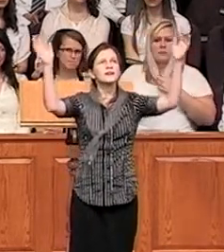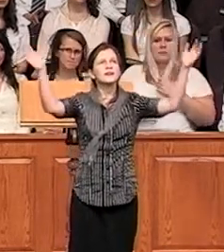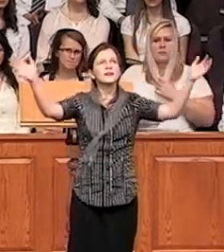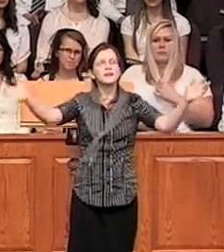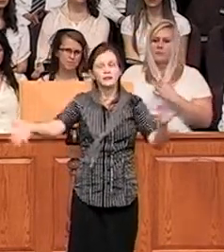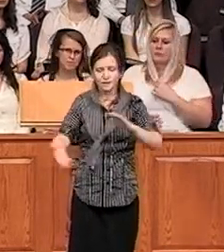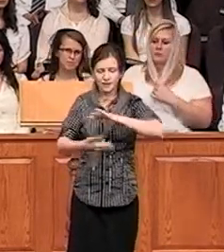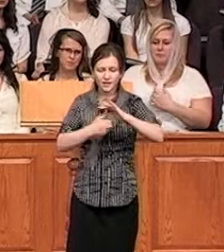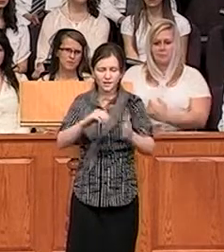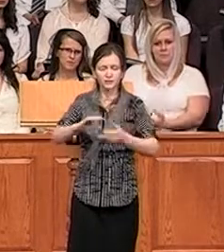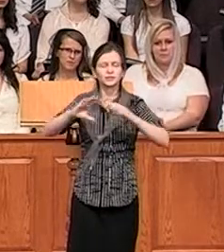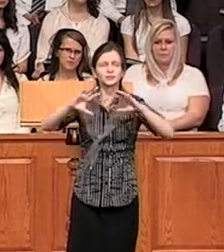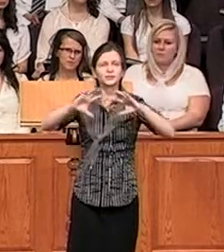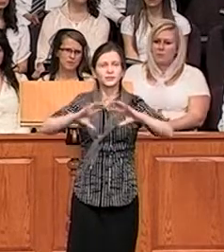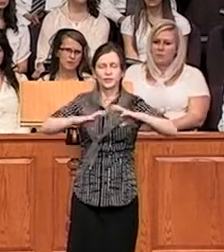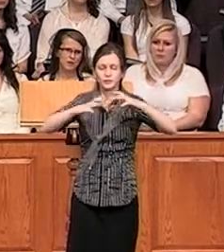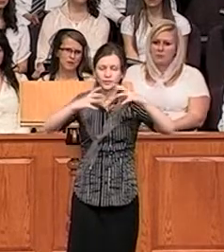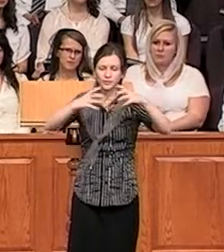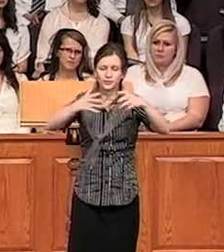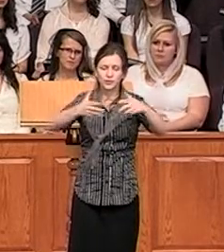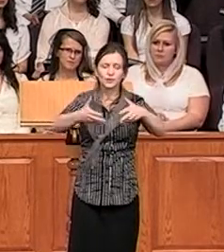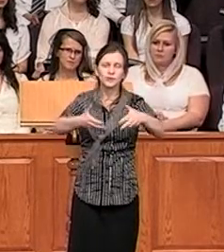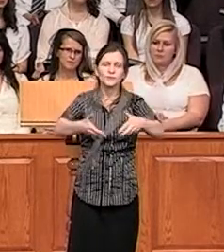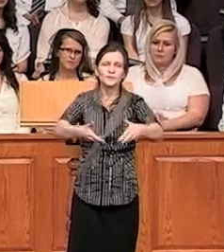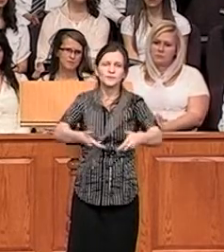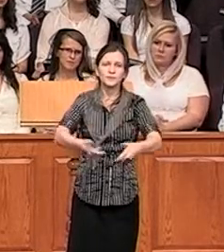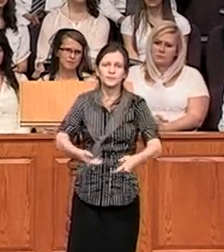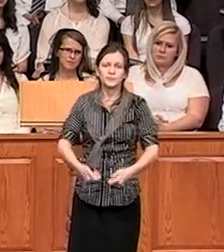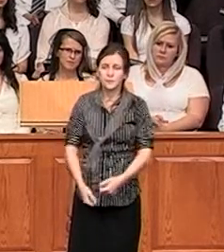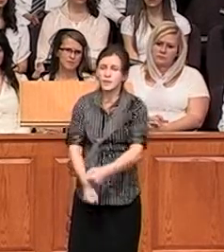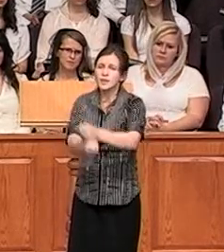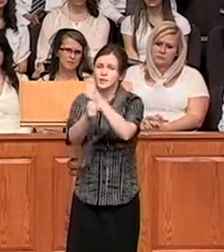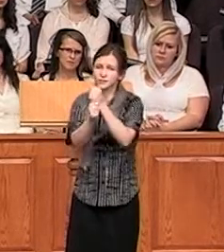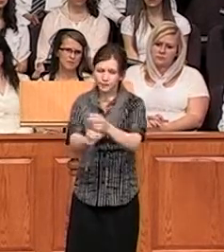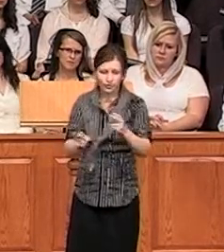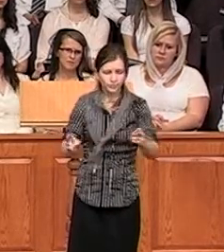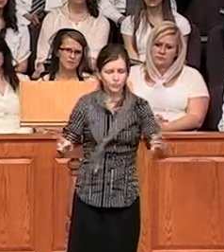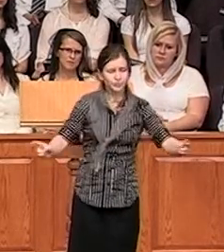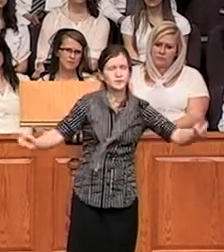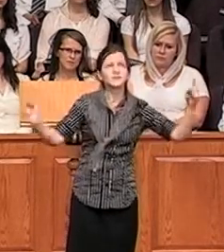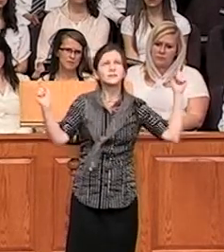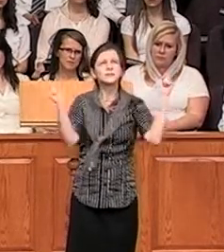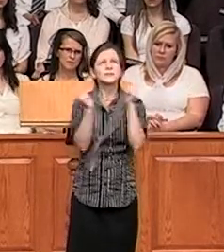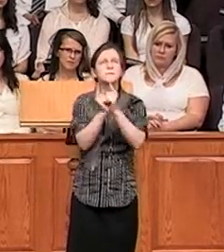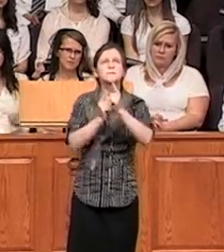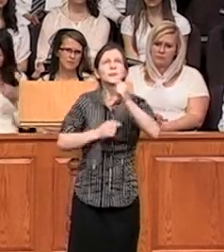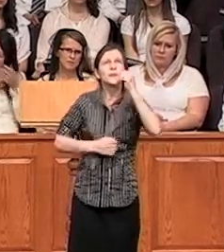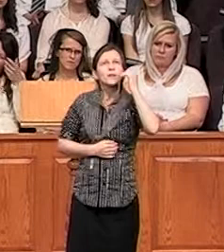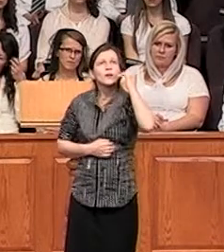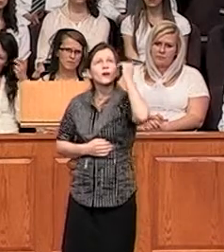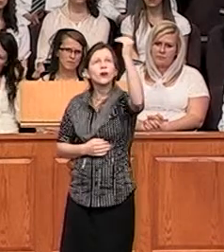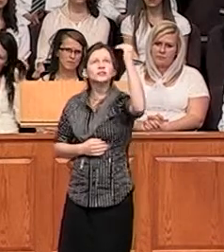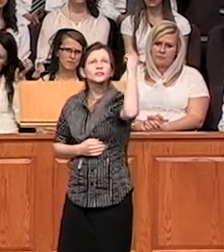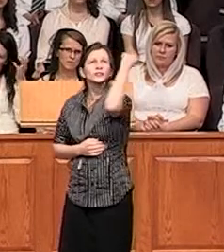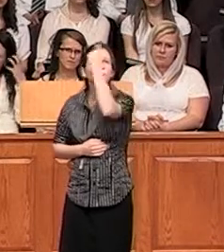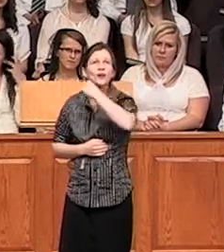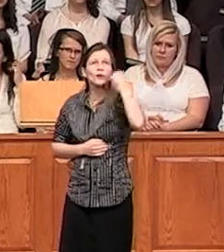Засияет над землею. Кому-то встанет Он лицом